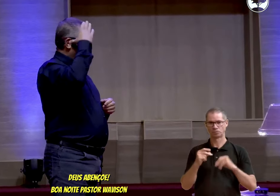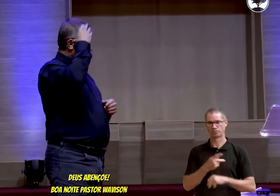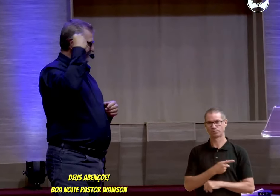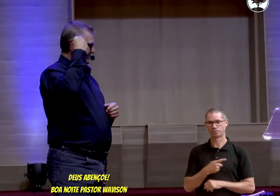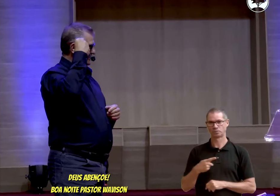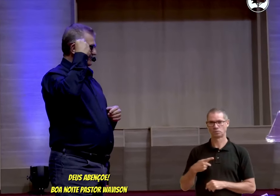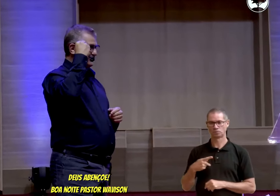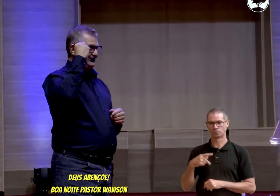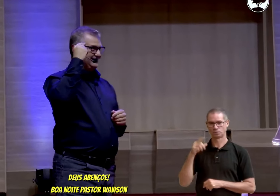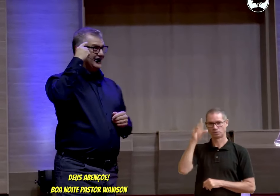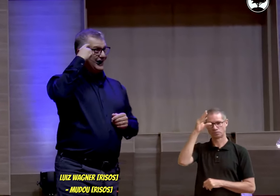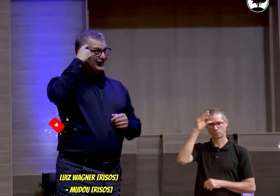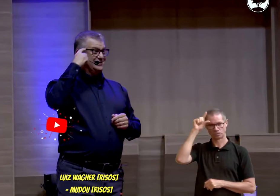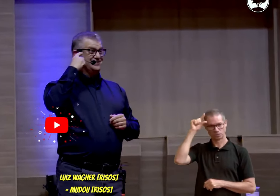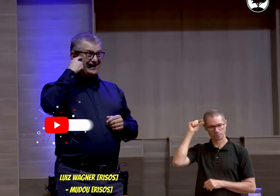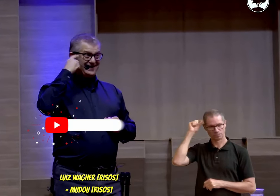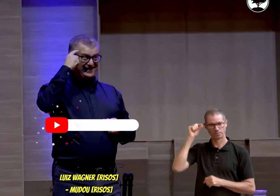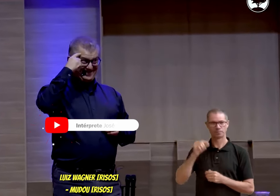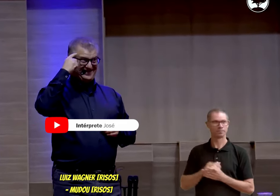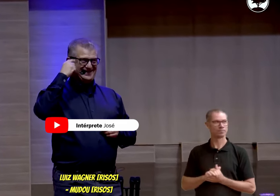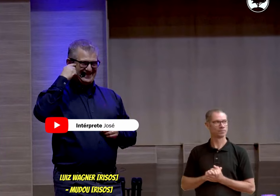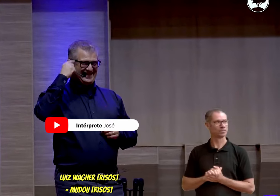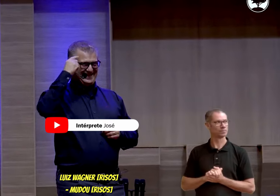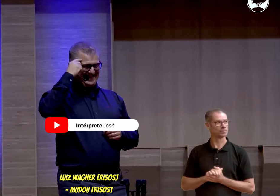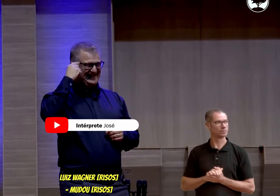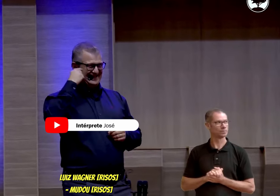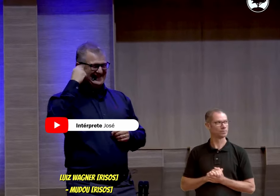o Aveson, Luiz Wagner,